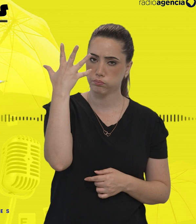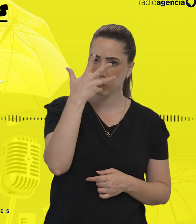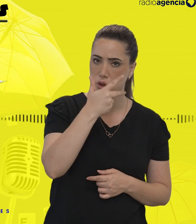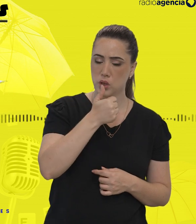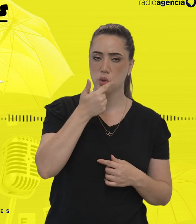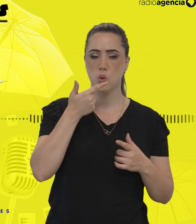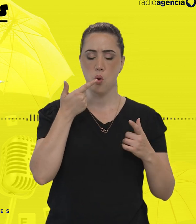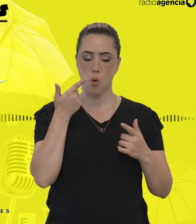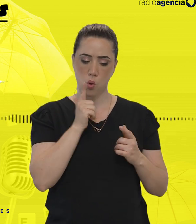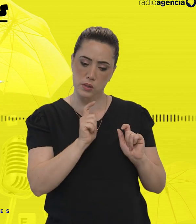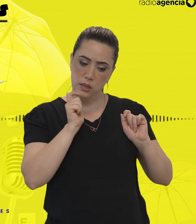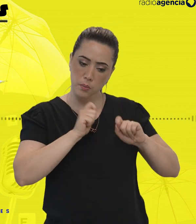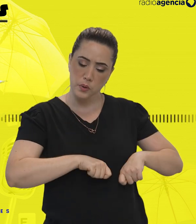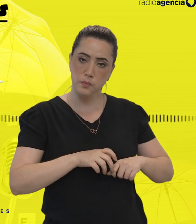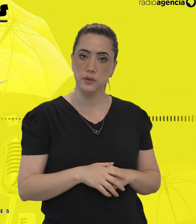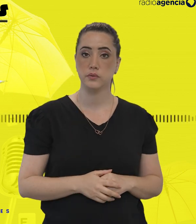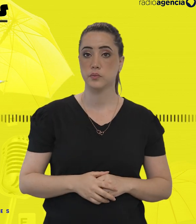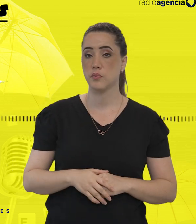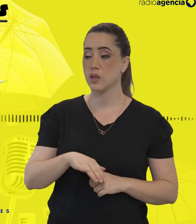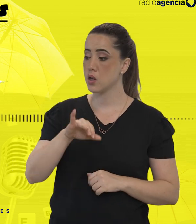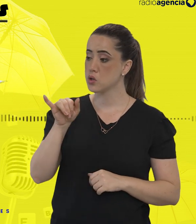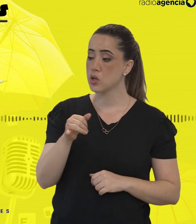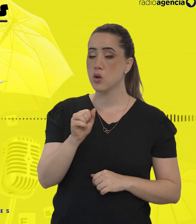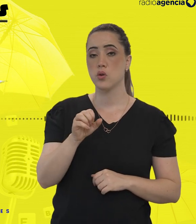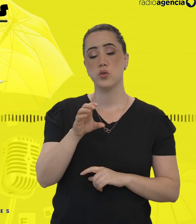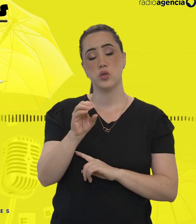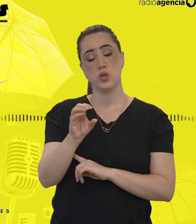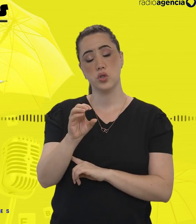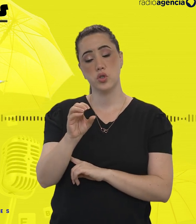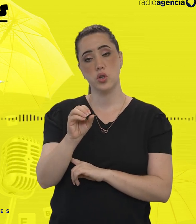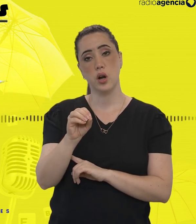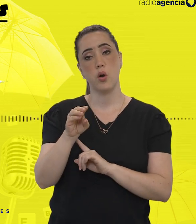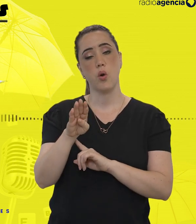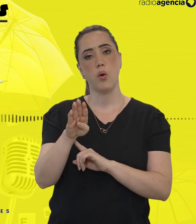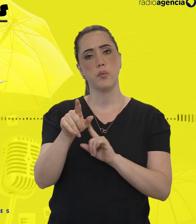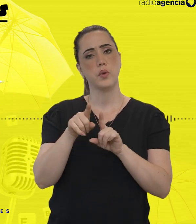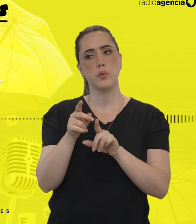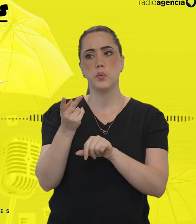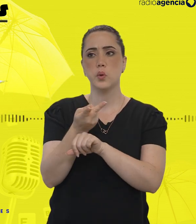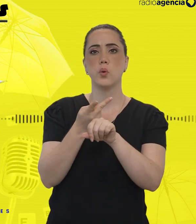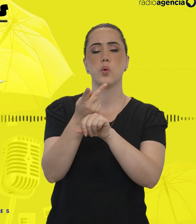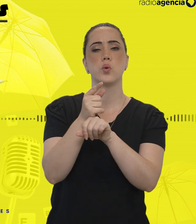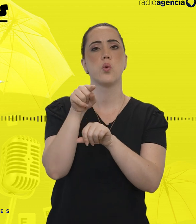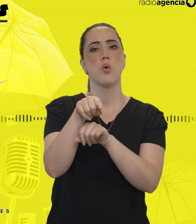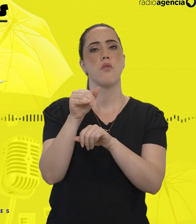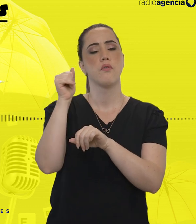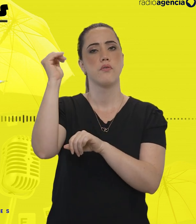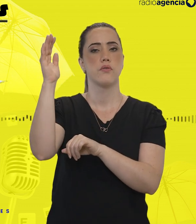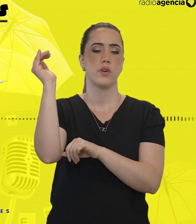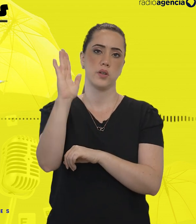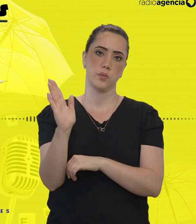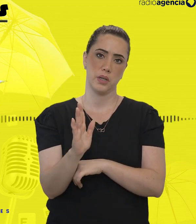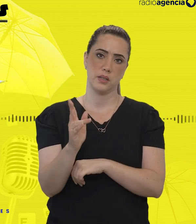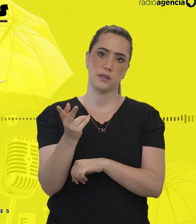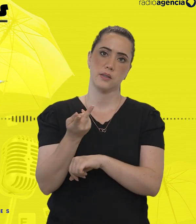buscar ajuda fora do Brasil e, por orientação de uma profissional, ele buscou a British Dilexia Association, na Inglaterra, né? A